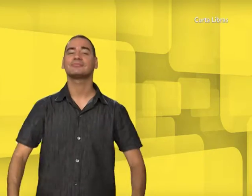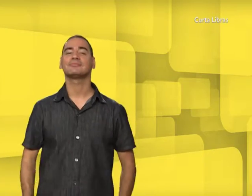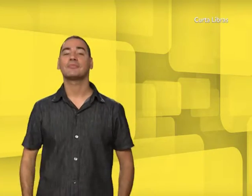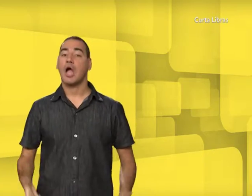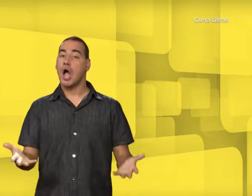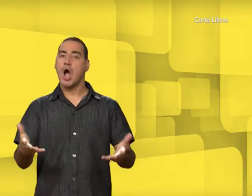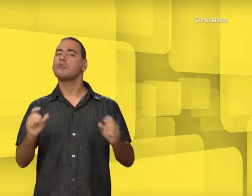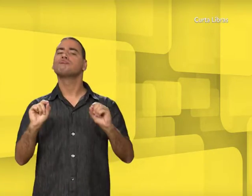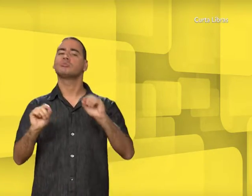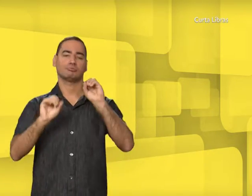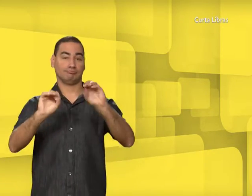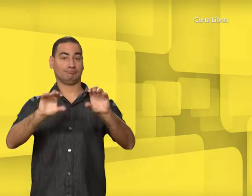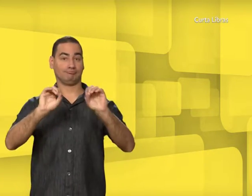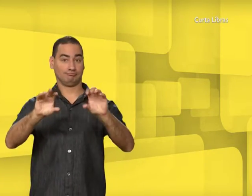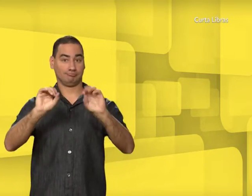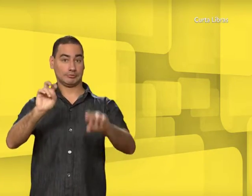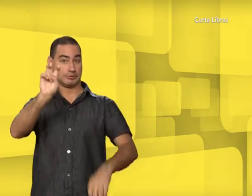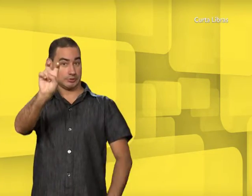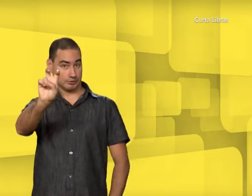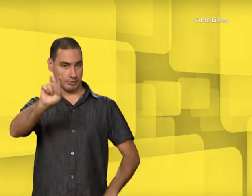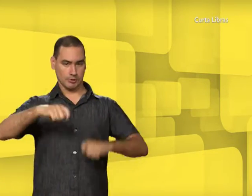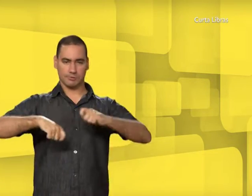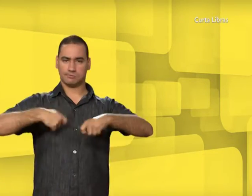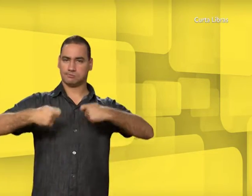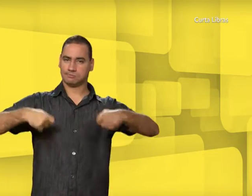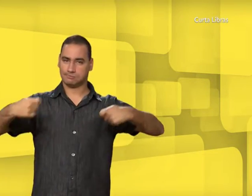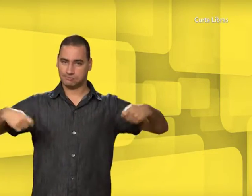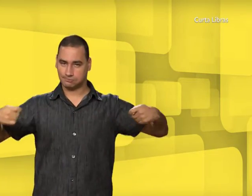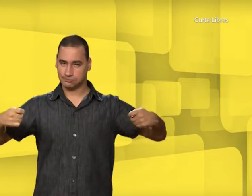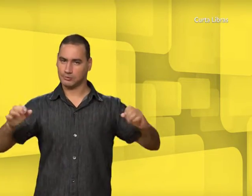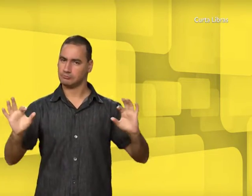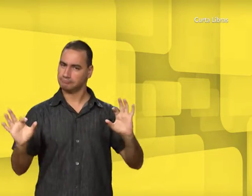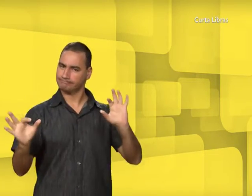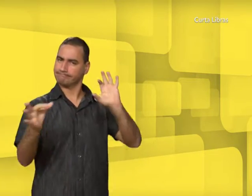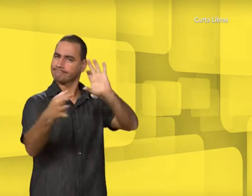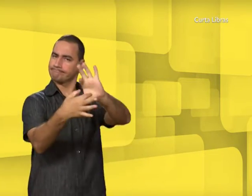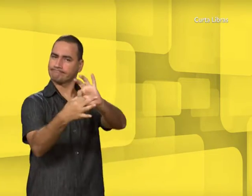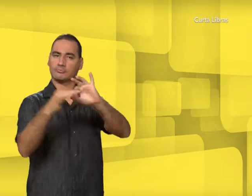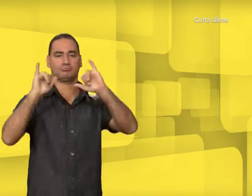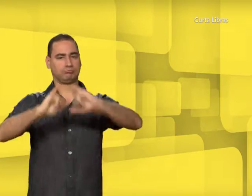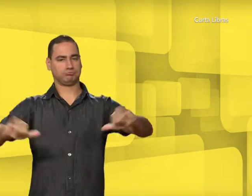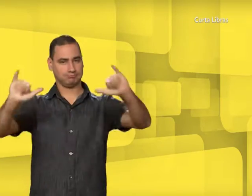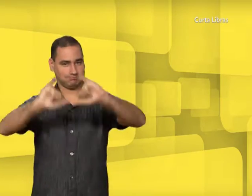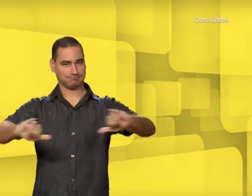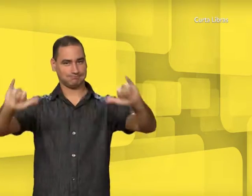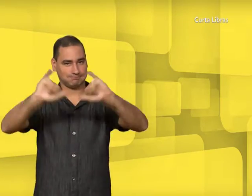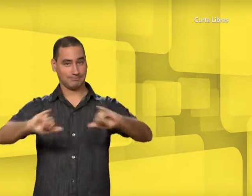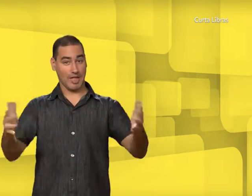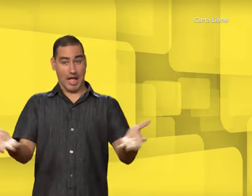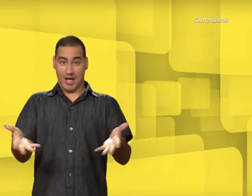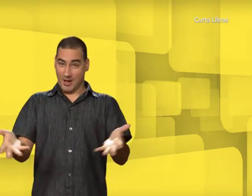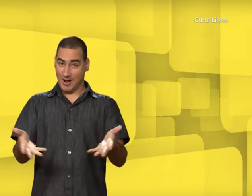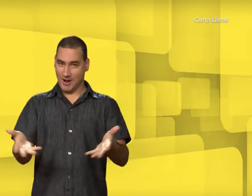Agora, eu vou ensinar cinco sinais sobre esse episódio. Vamos aprender?